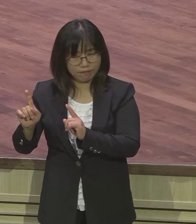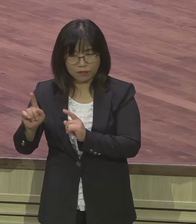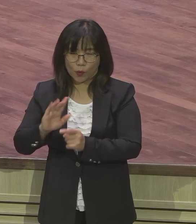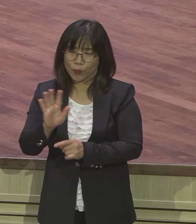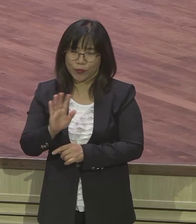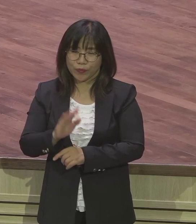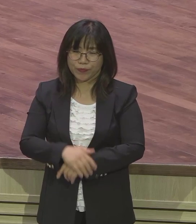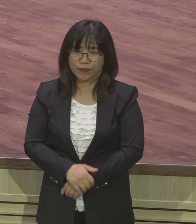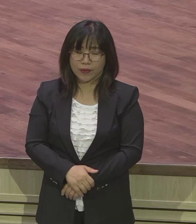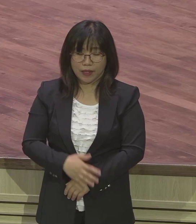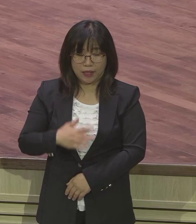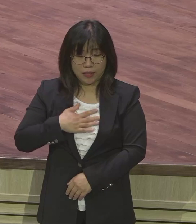자기주장 없어요